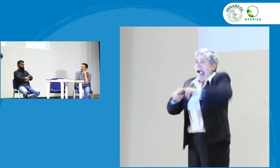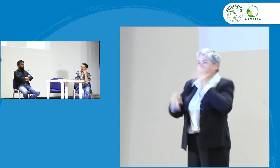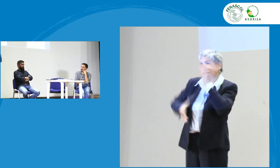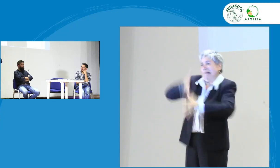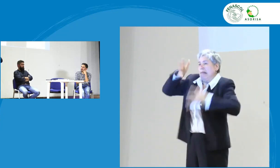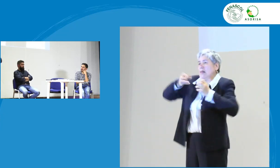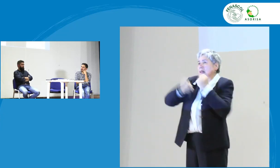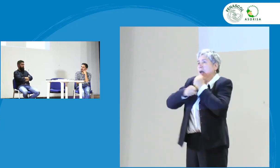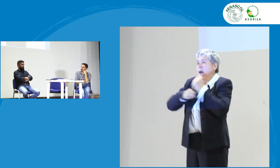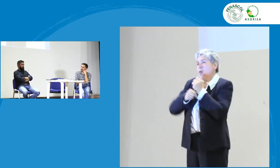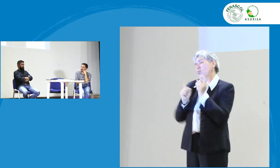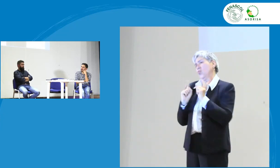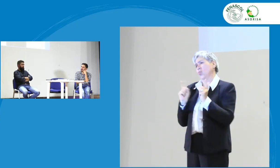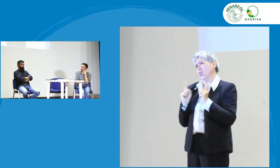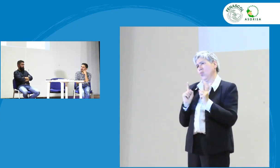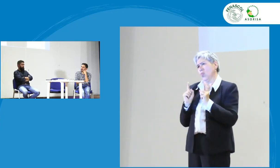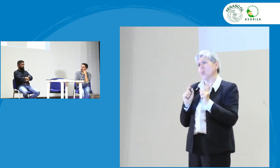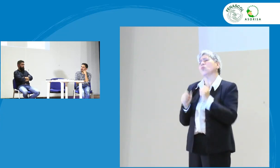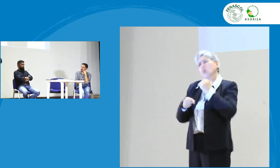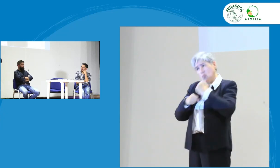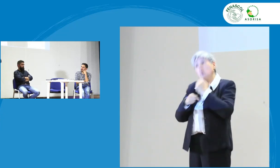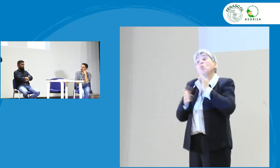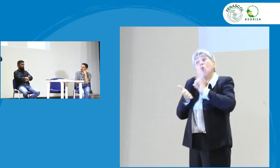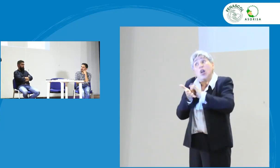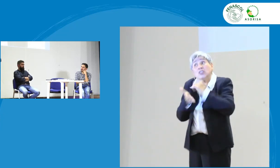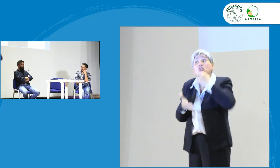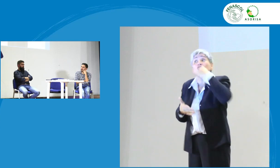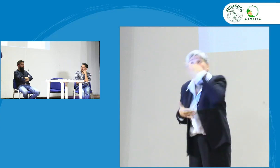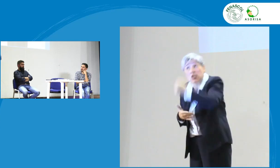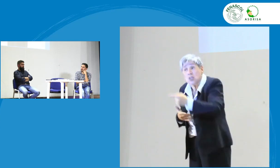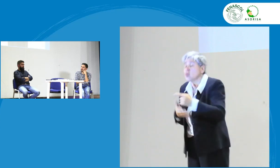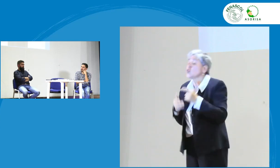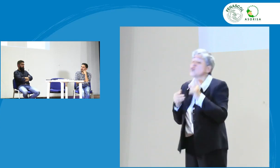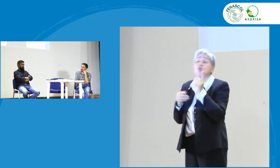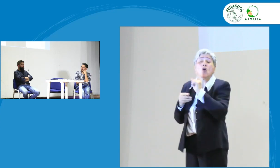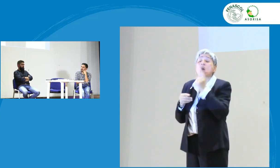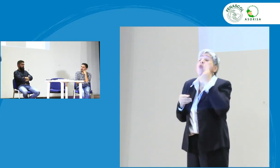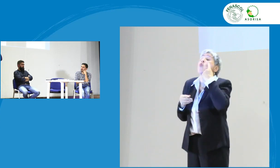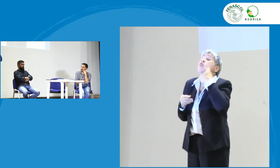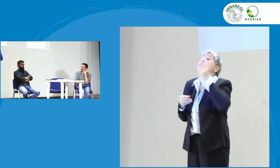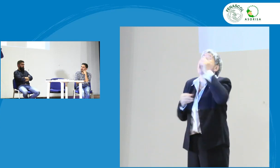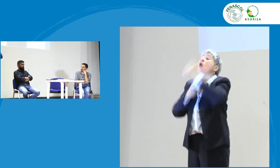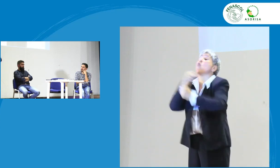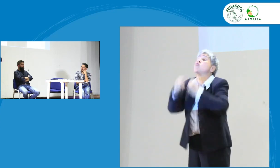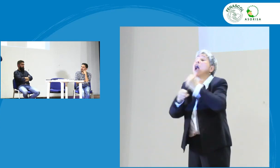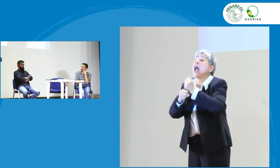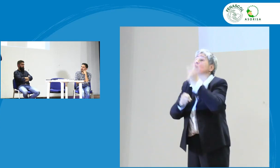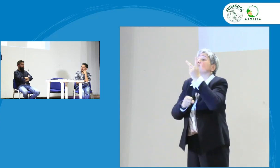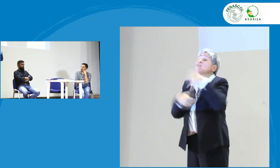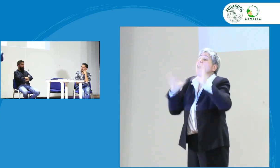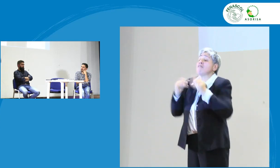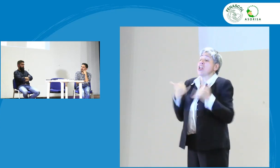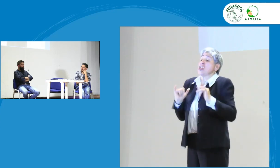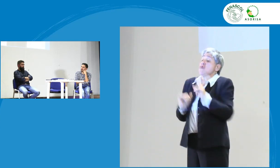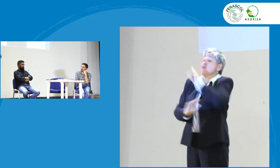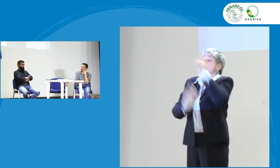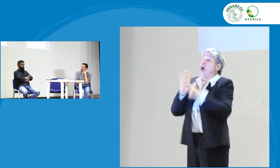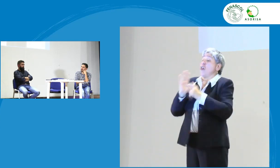y conceptos pues entonces no es como no es un trabajo como de inventar sino pues de realizar o sea podemos